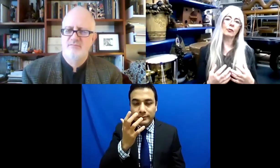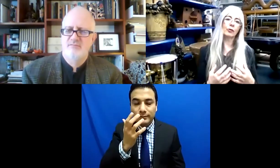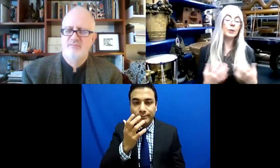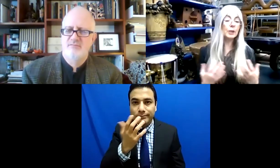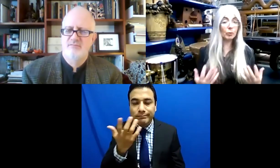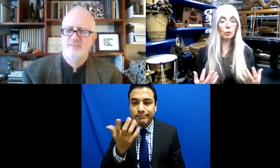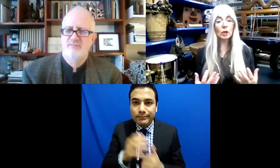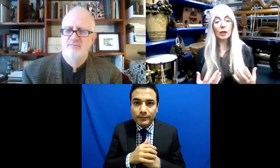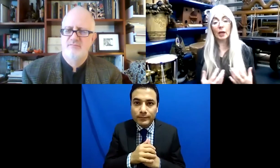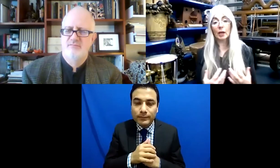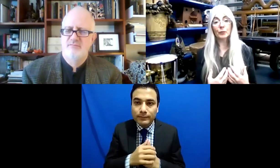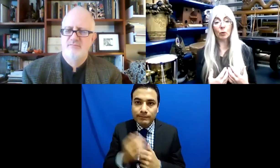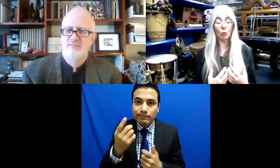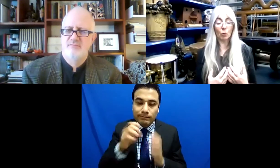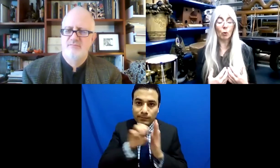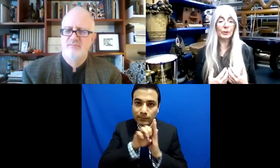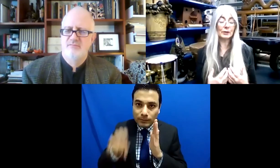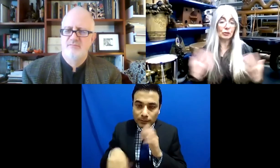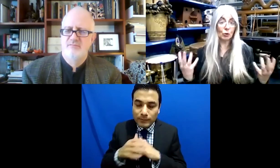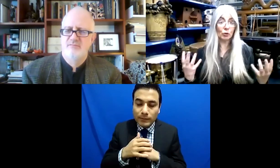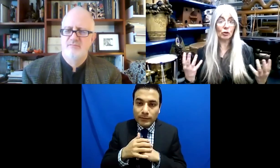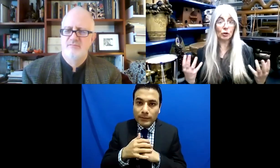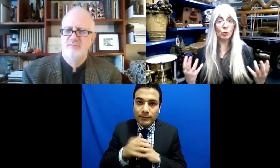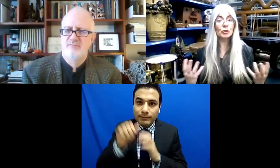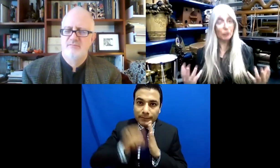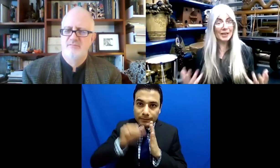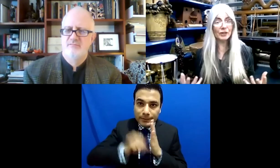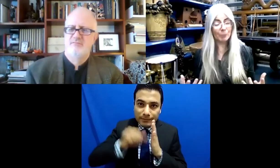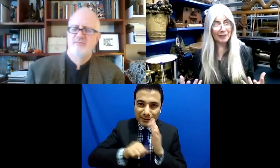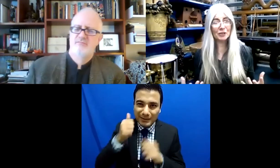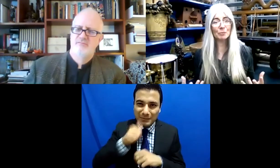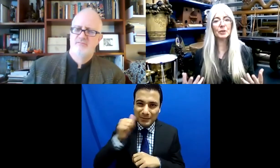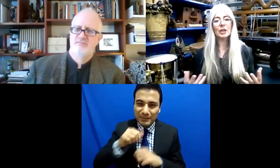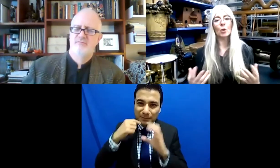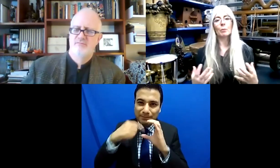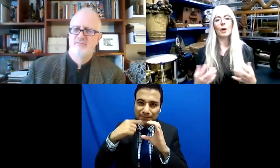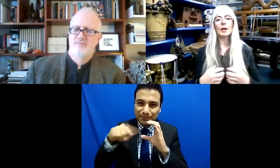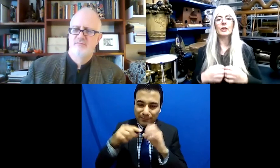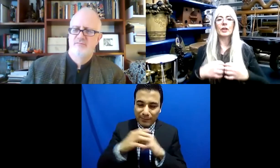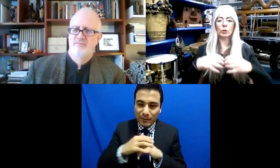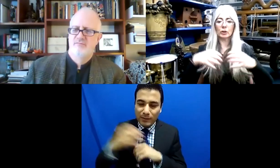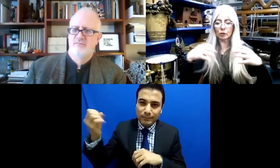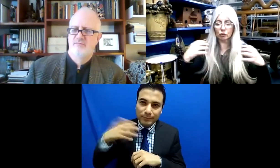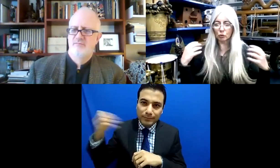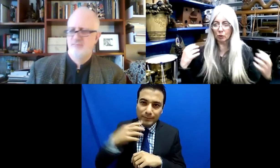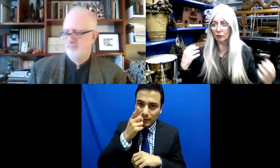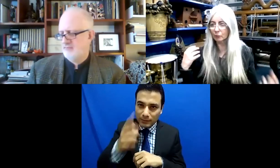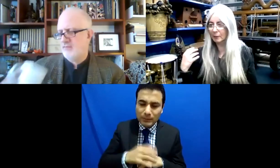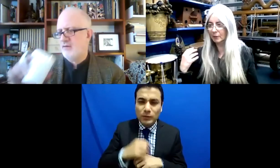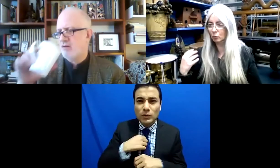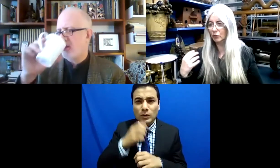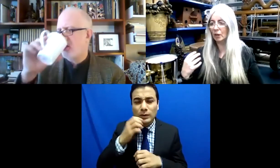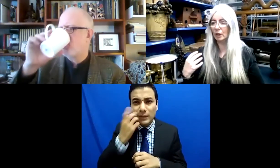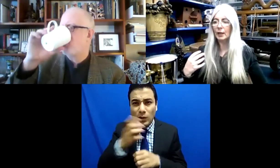al mes me llegan correos que quieren mejorar las cosas, pero